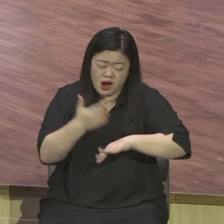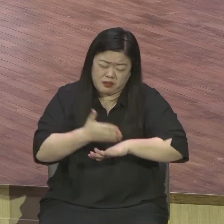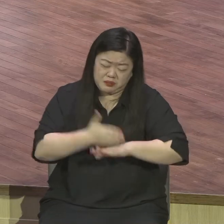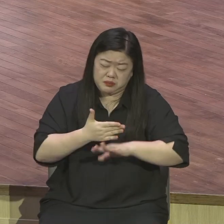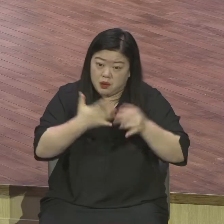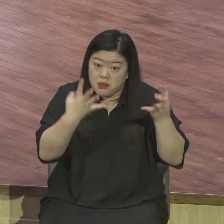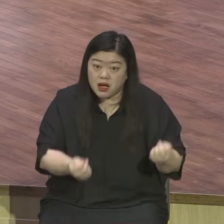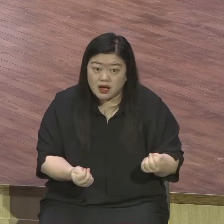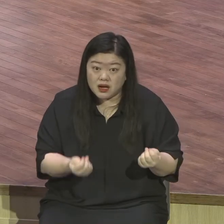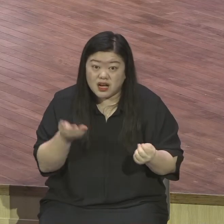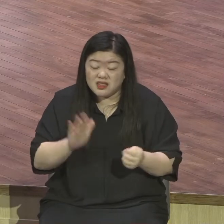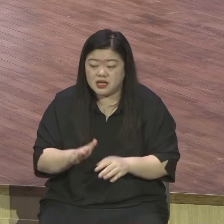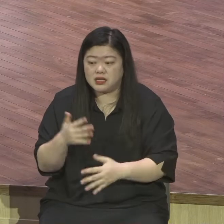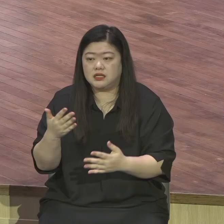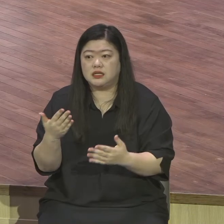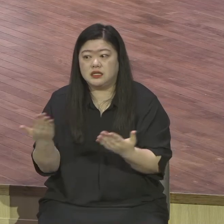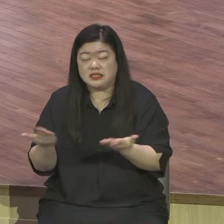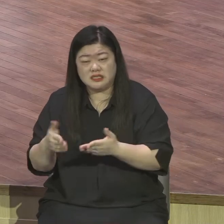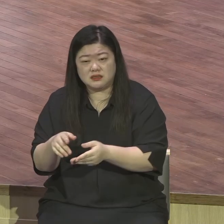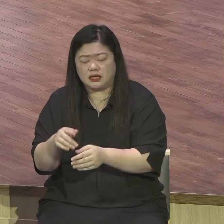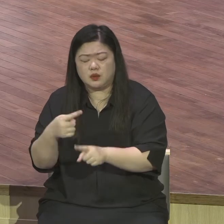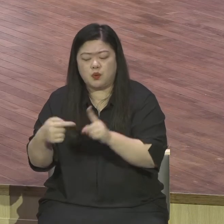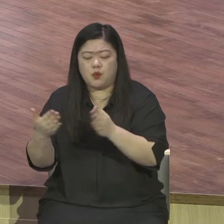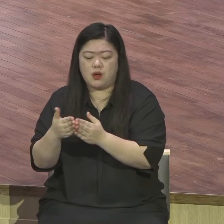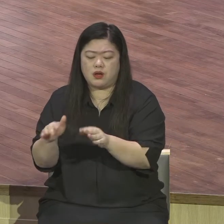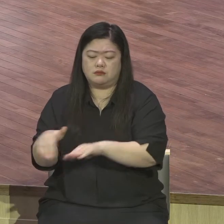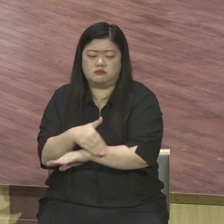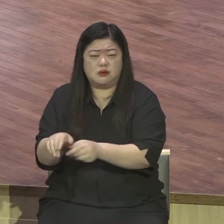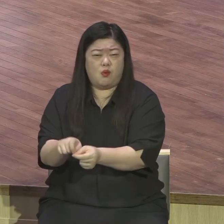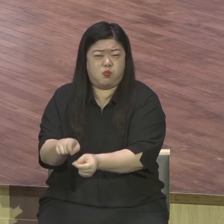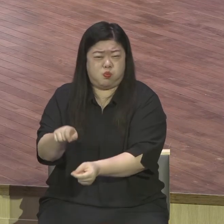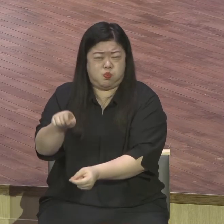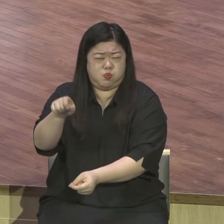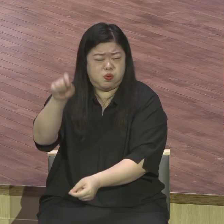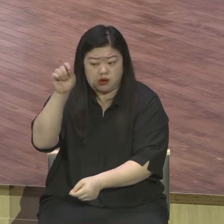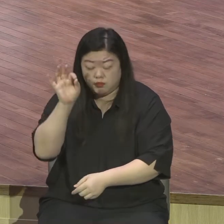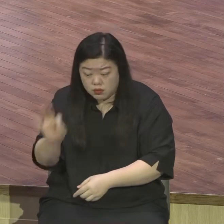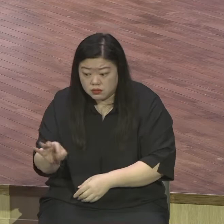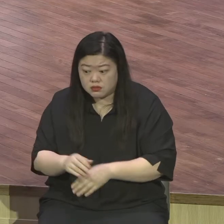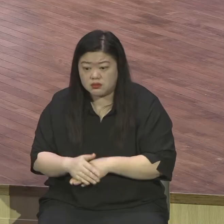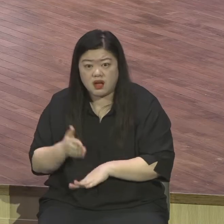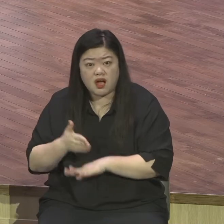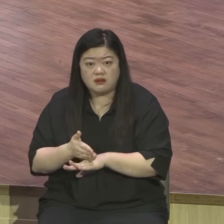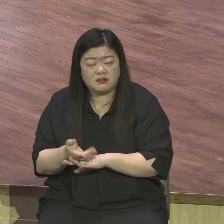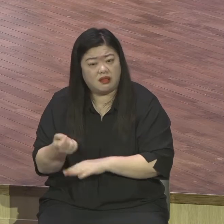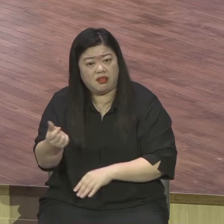보세요 오후 5시 오후 5시에 부른받은 품꾼들 어떤 생각했겠습니까